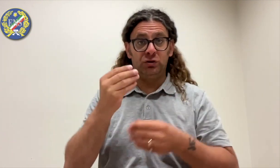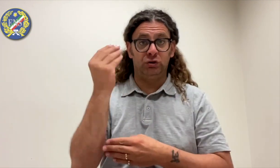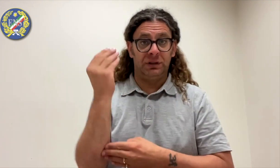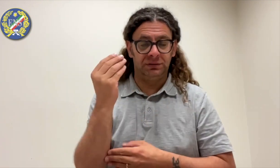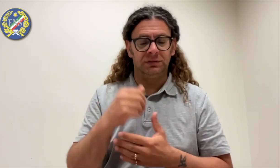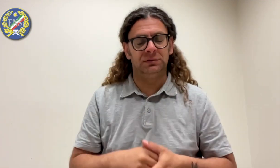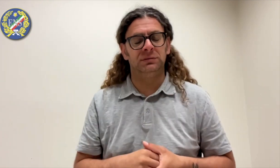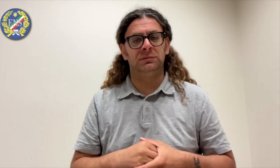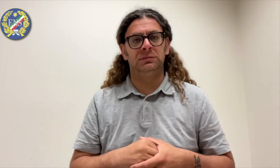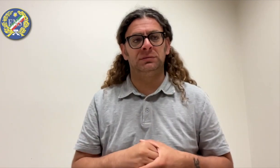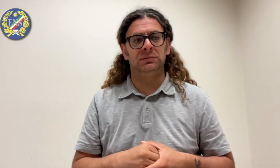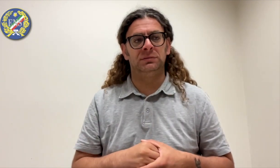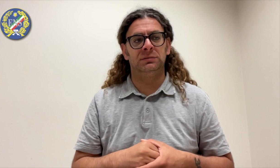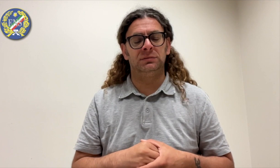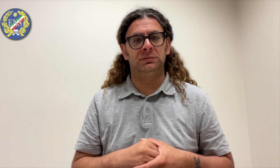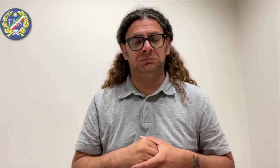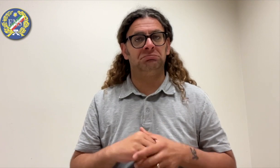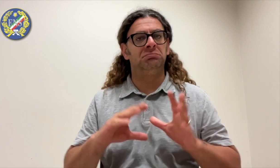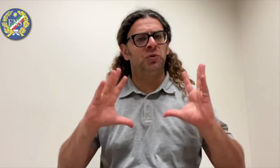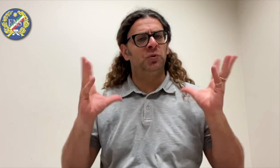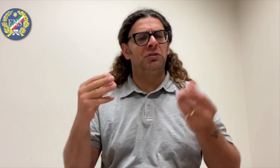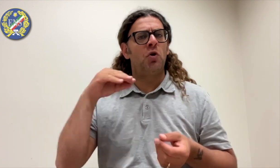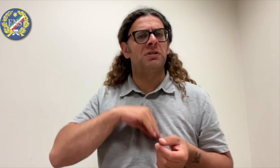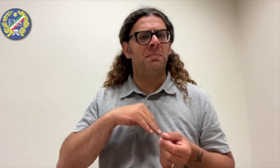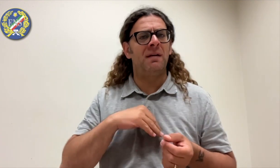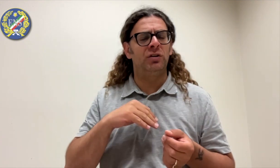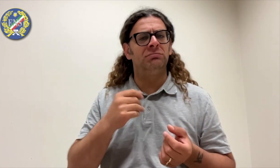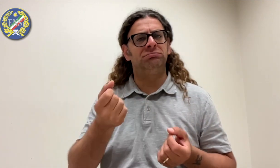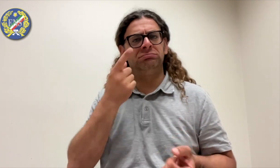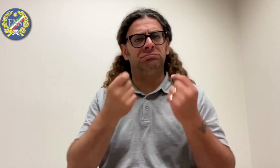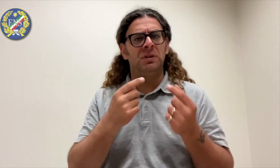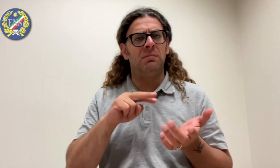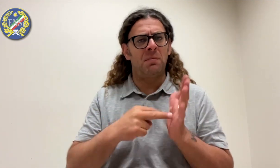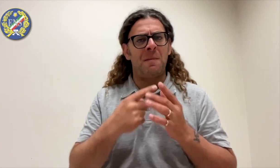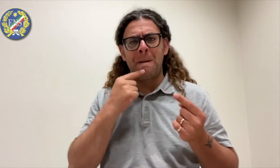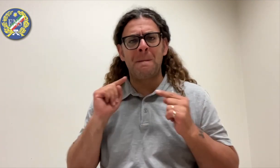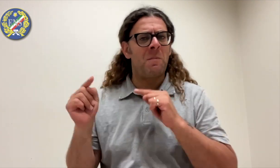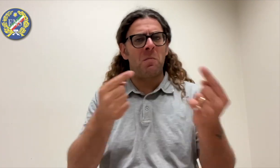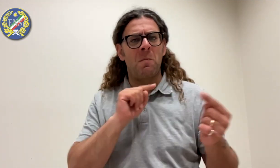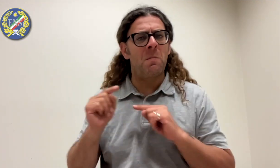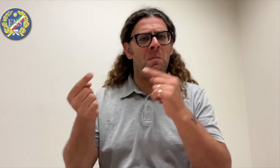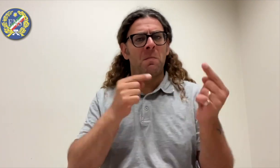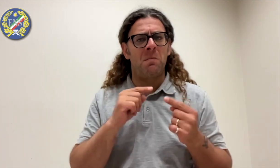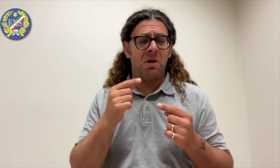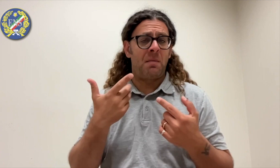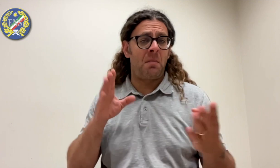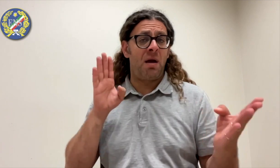terzo settore propri degli ETS. Si è discusso a lungo dei problemi e delle criticità di cui